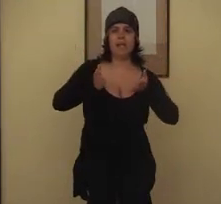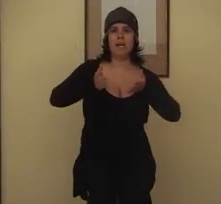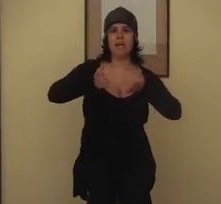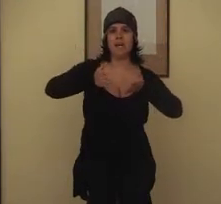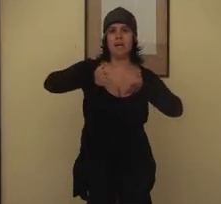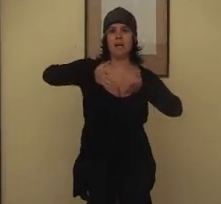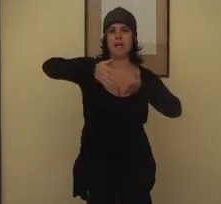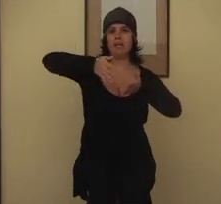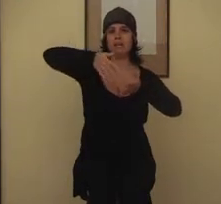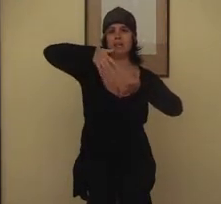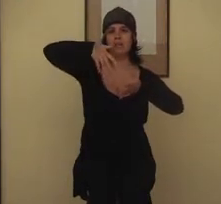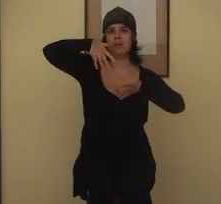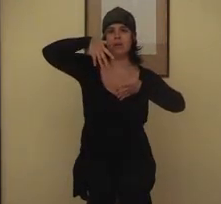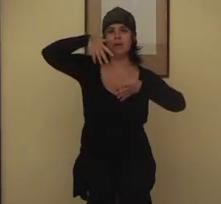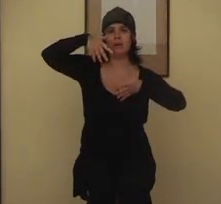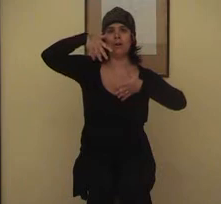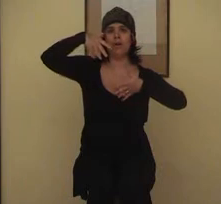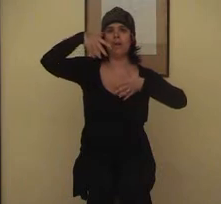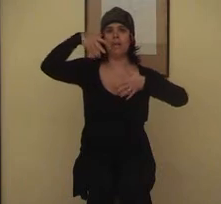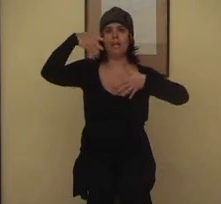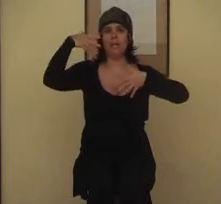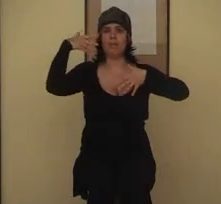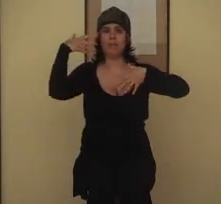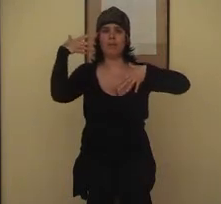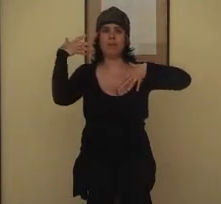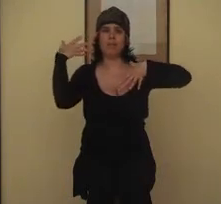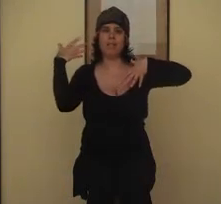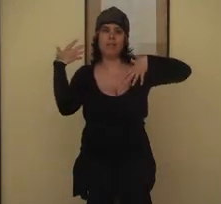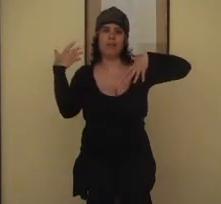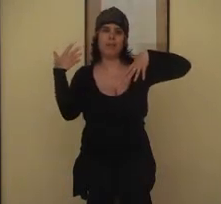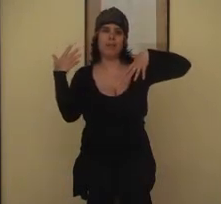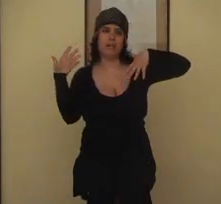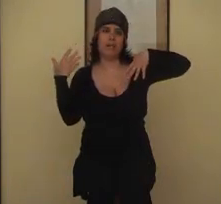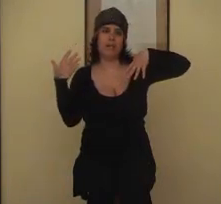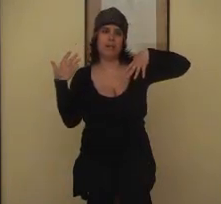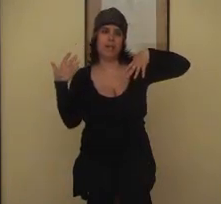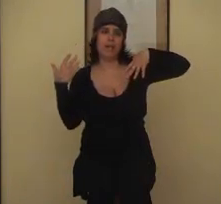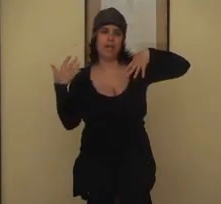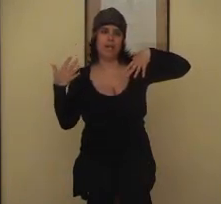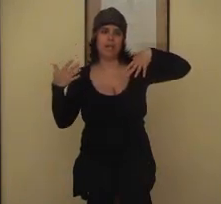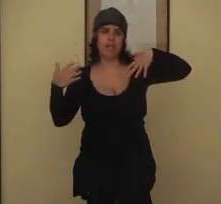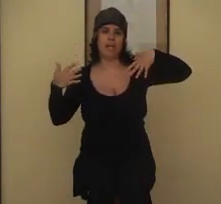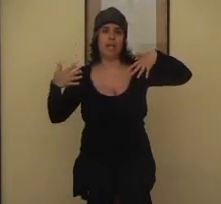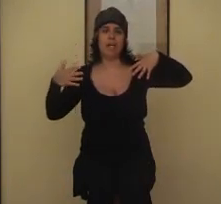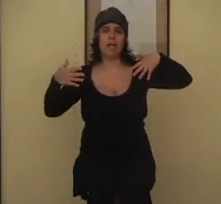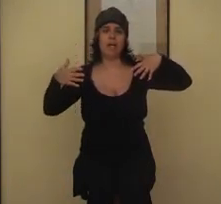'era solo il mondo del sole, c'era